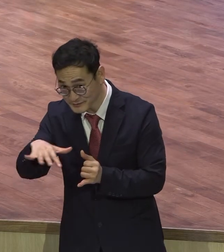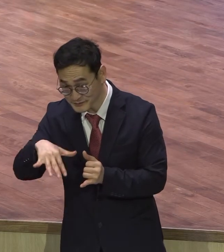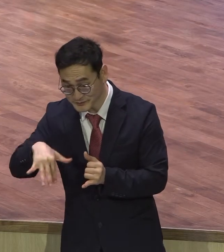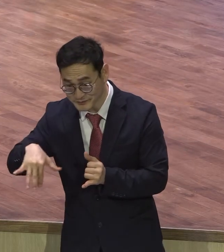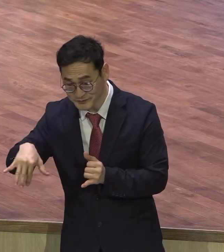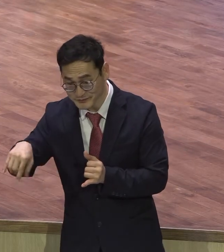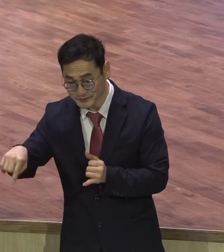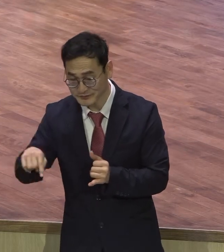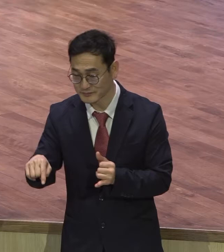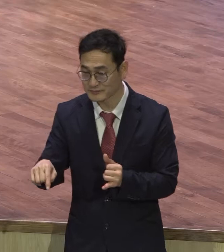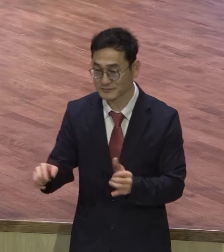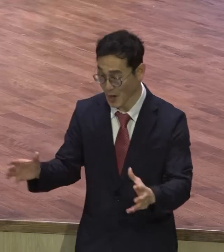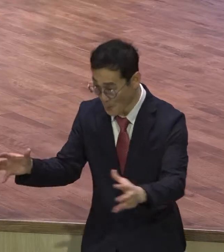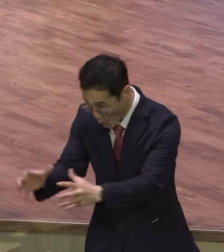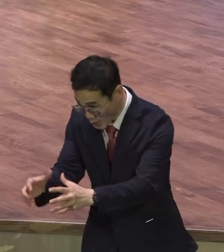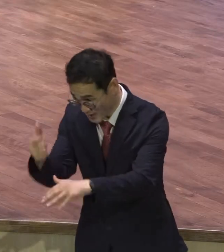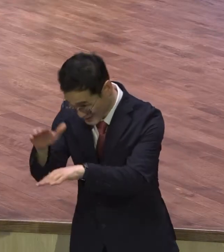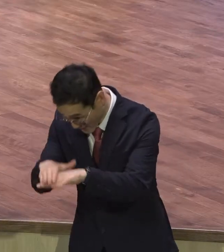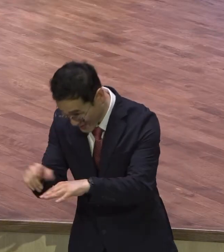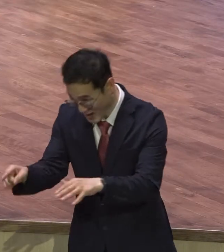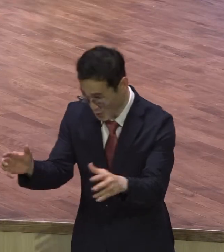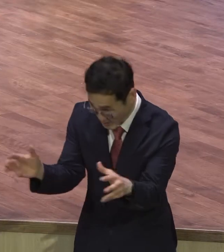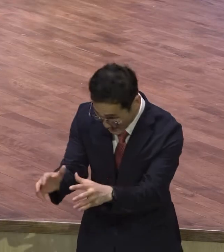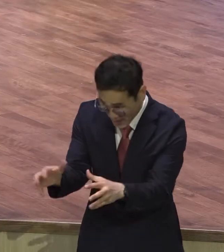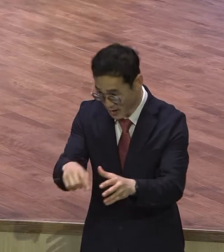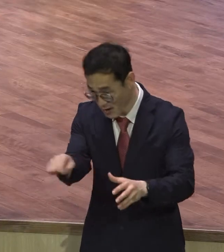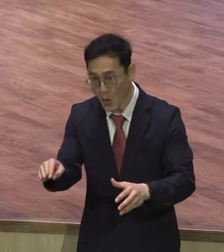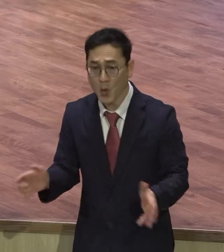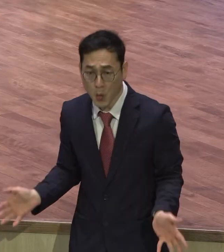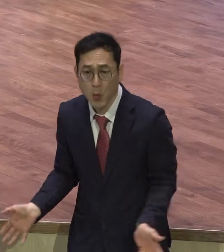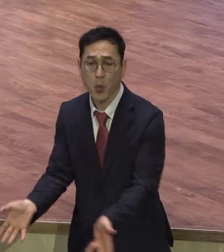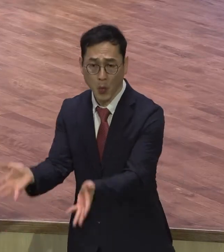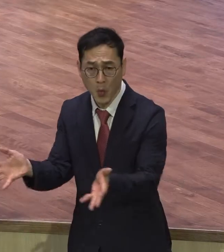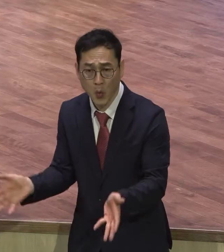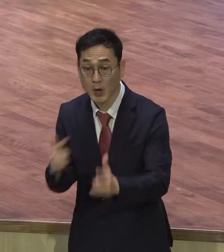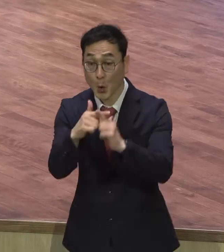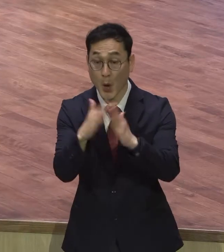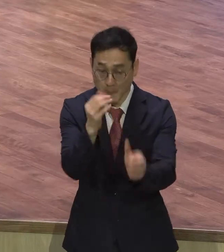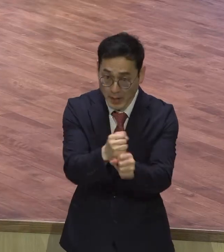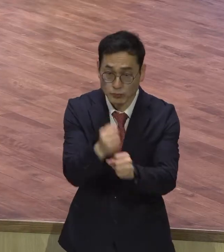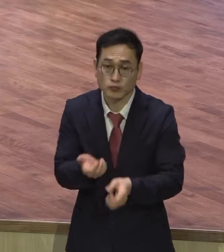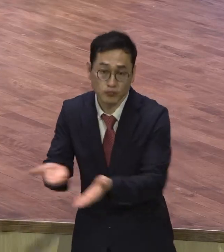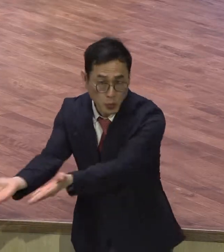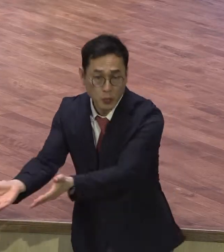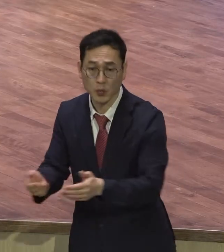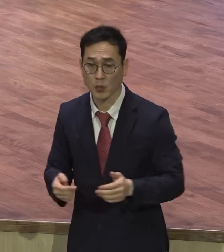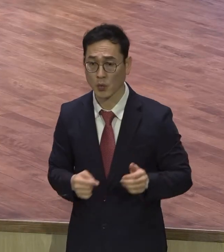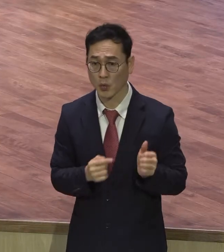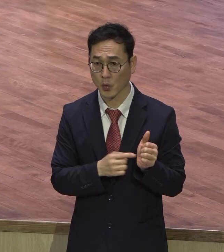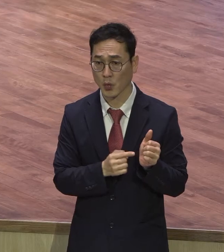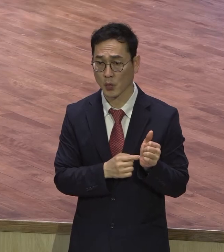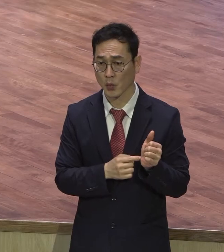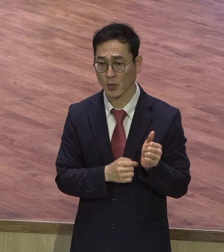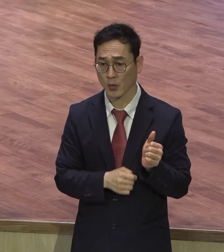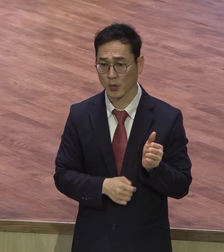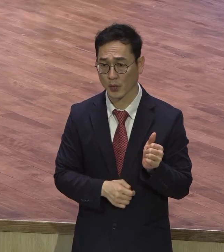인정해주고 유대인들의 그 구심점 역할을 하는 회당을 지어주기까지 했다는 거예요. 회당을 다 지어줄 정도로